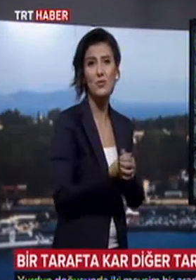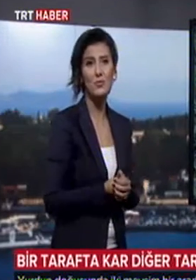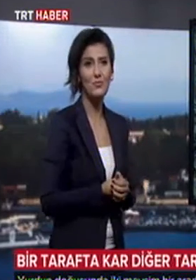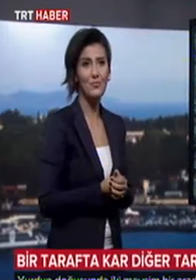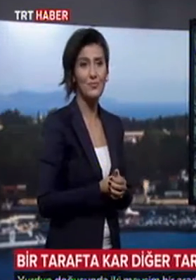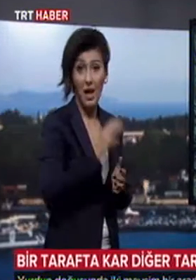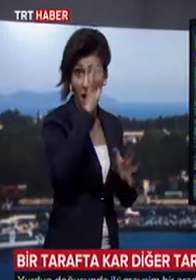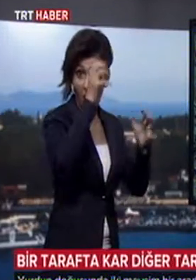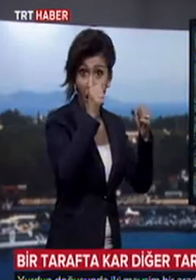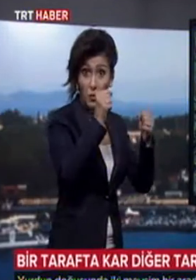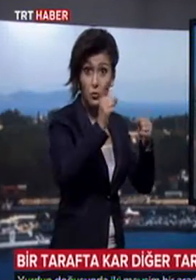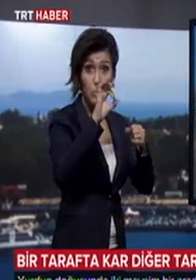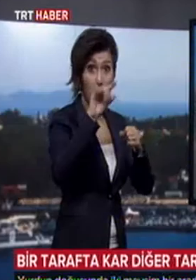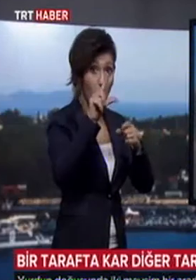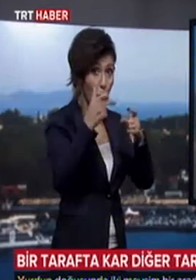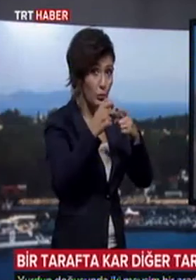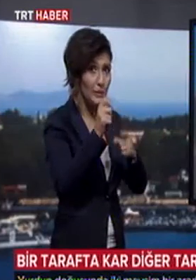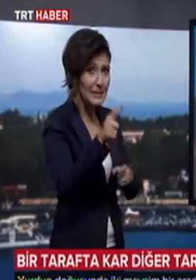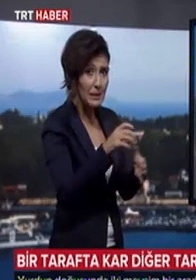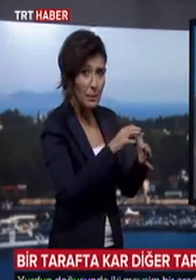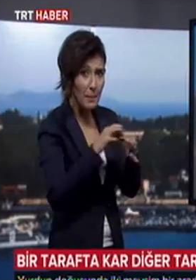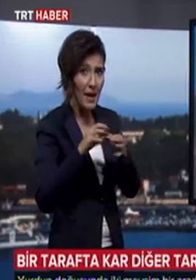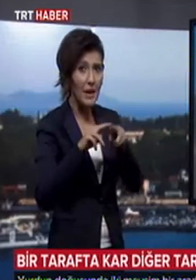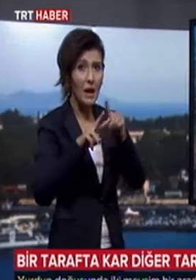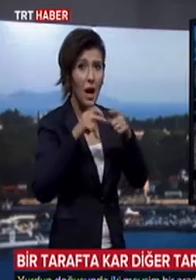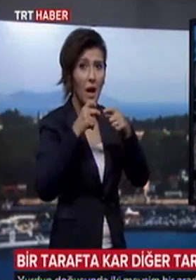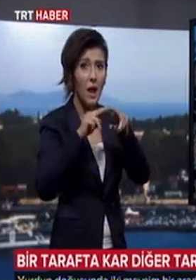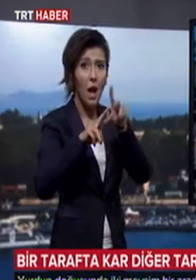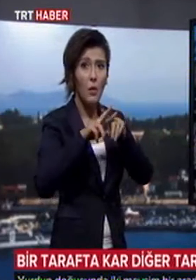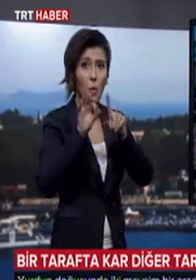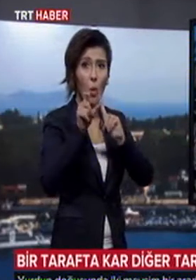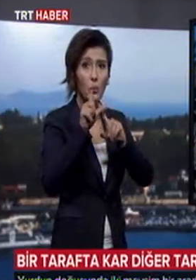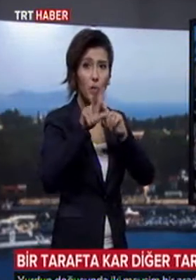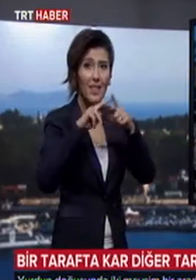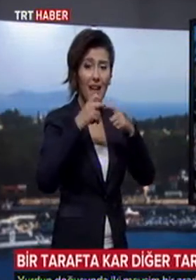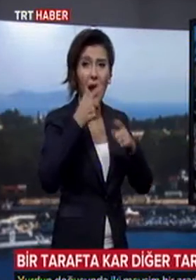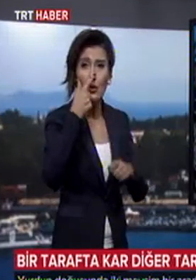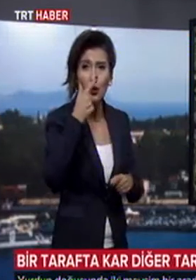Erzurum'un Olur ilçesine bağlı Karakoçlar Köyü'nde ise kışın habercisi kar çiçekleri açtı.